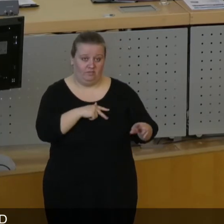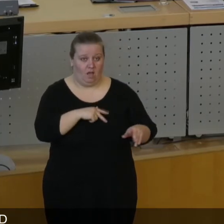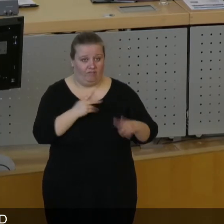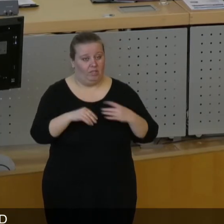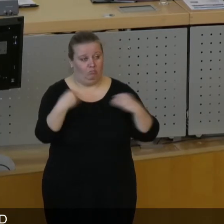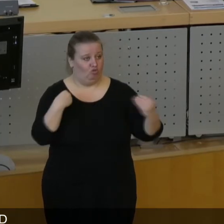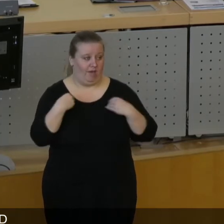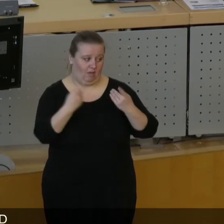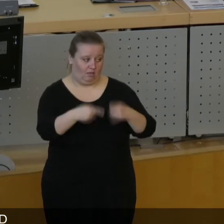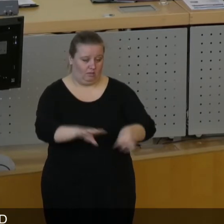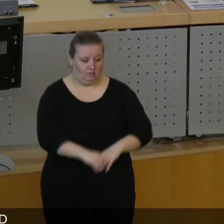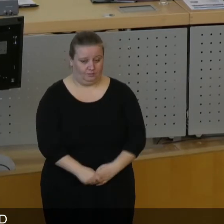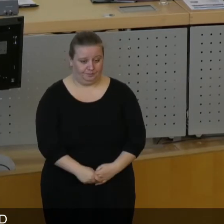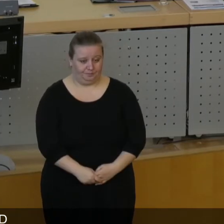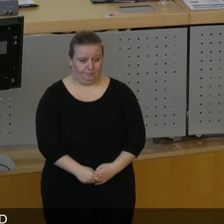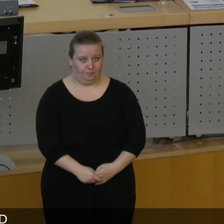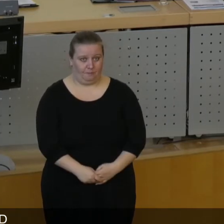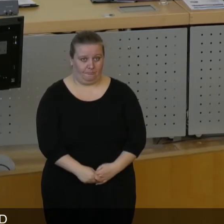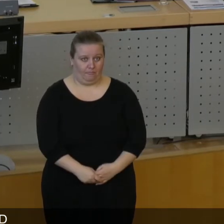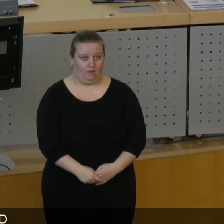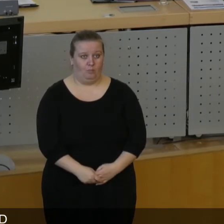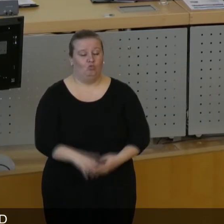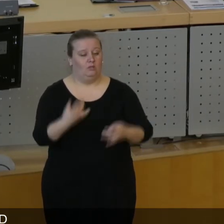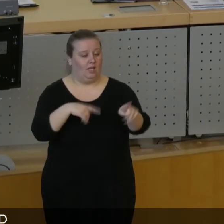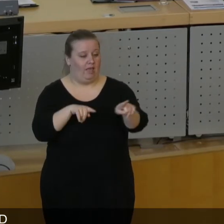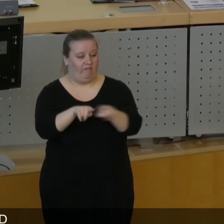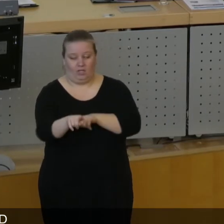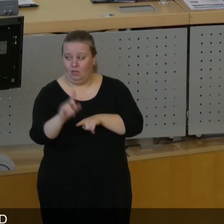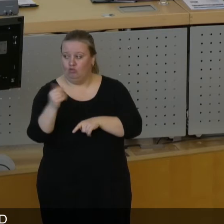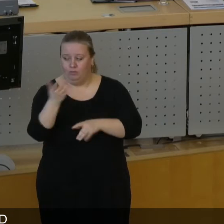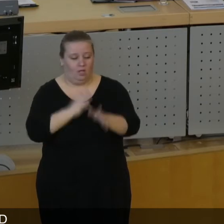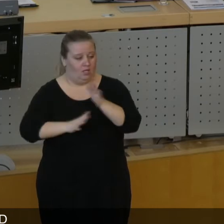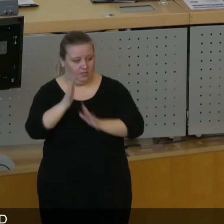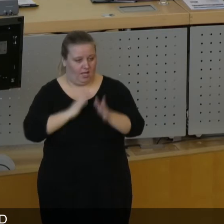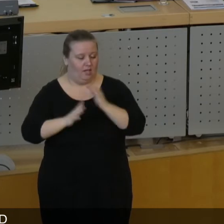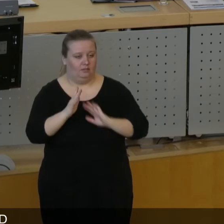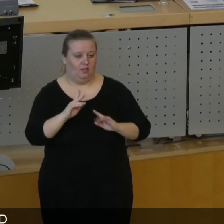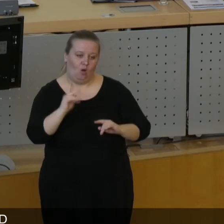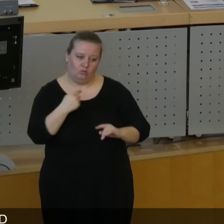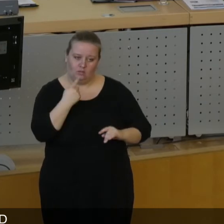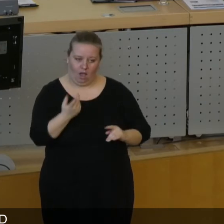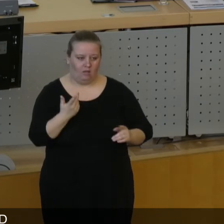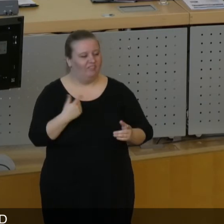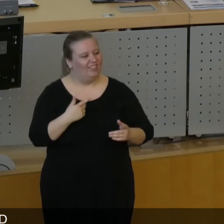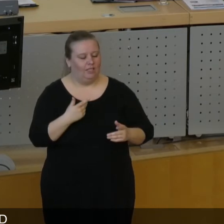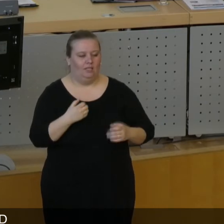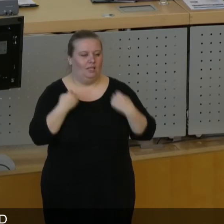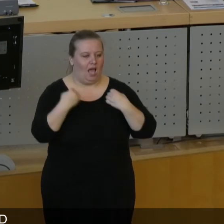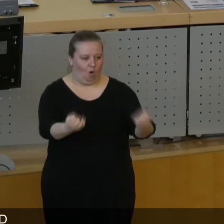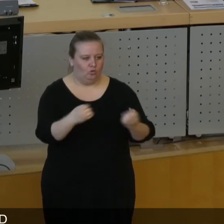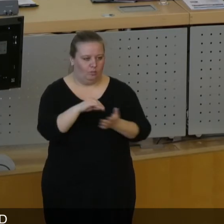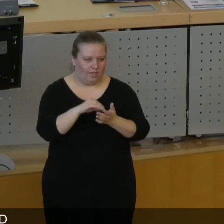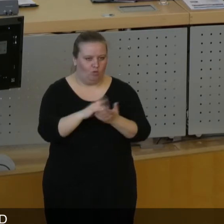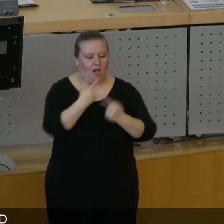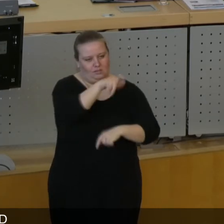andere Sachen mit. Die FDP wird uns dann wahrscheinlich im weiteren Verlauf dieser Aktuellen Stunde erzählen, dass Autobeteiligung wichtiger